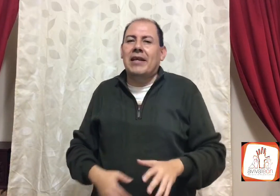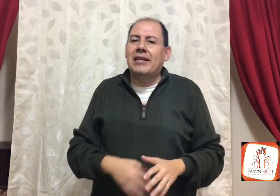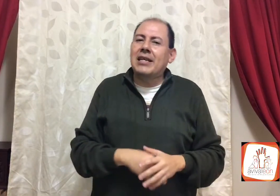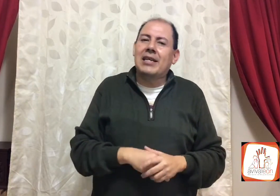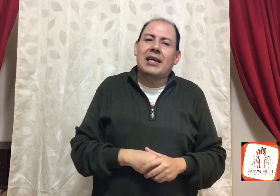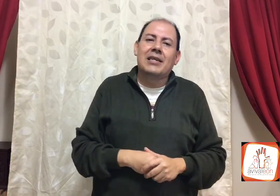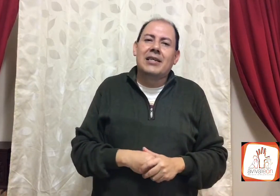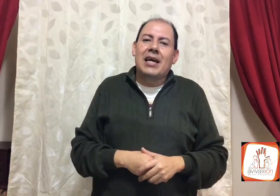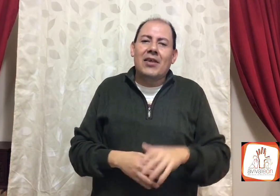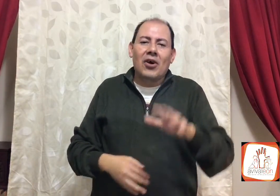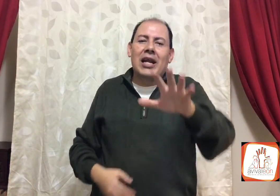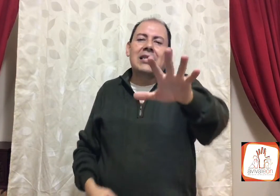Gracias.